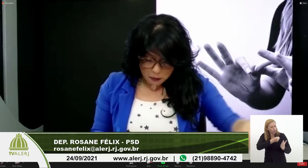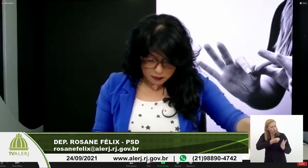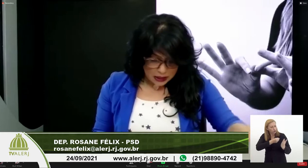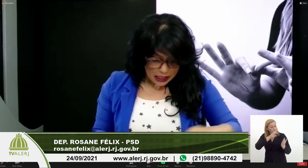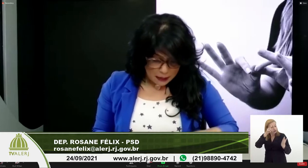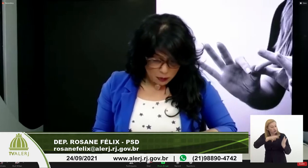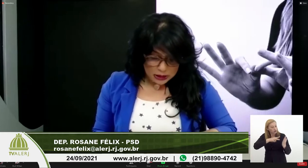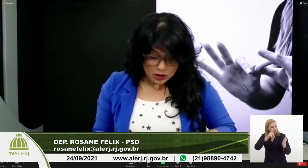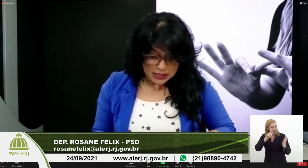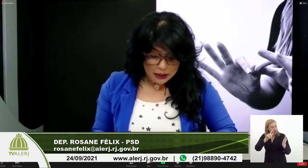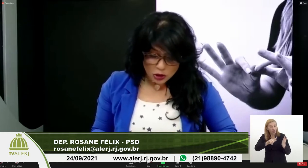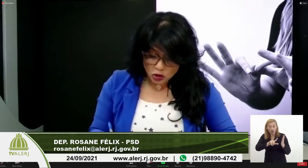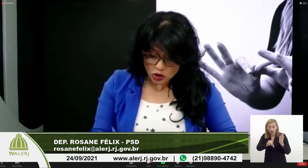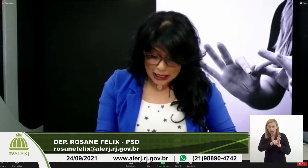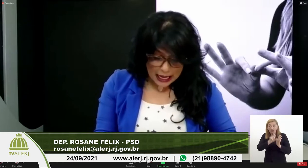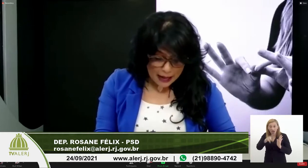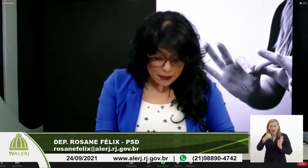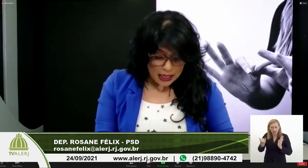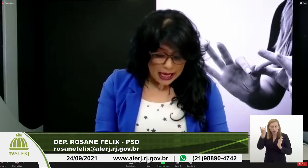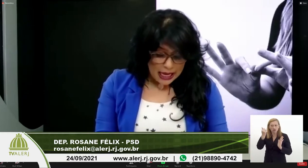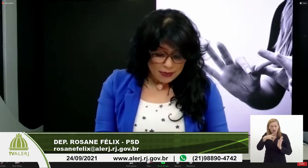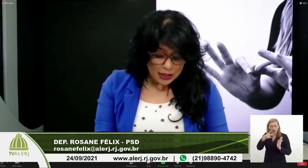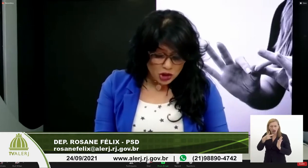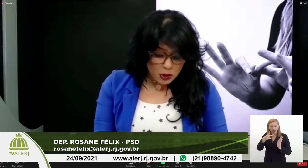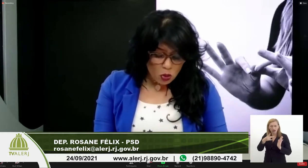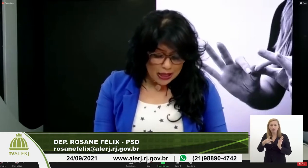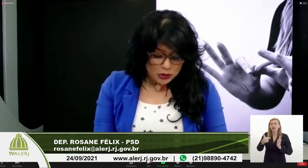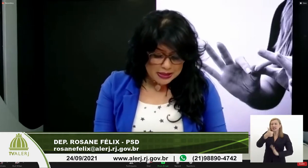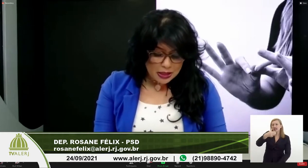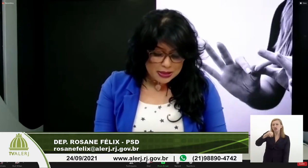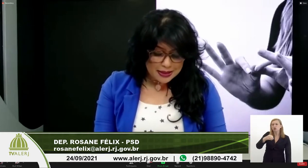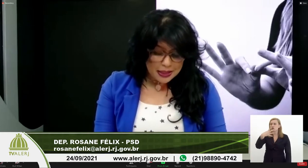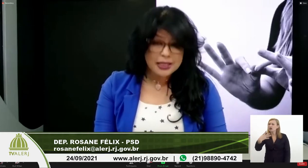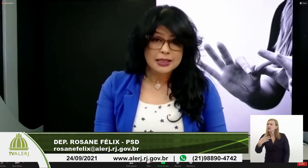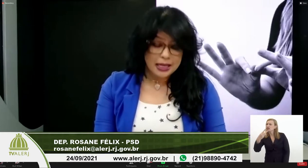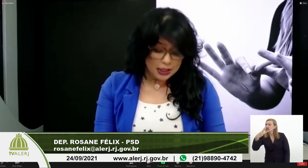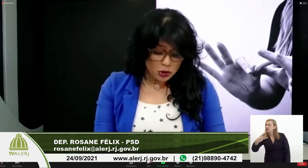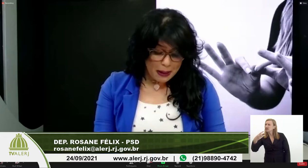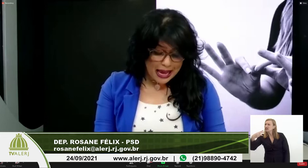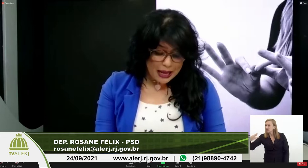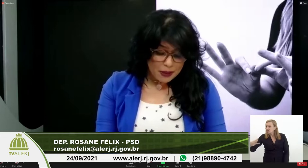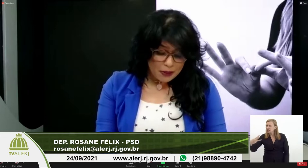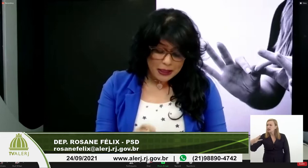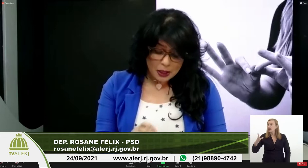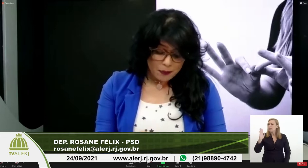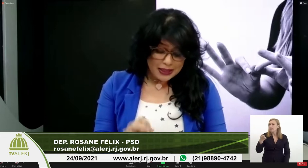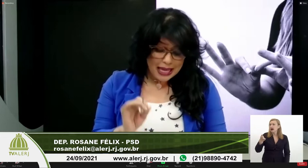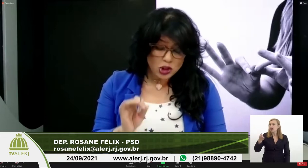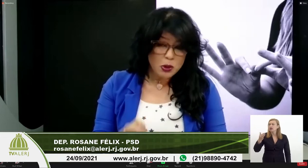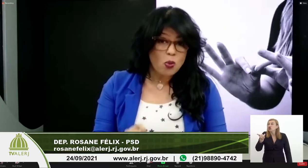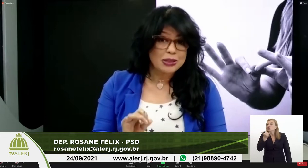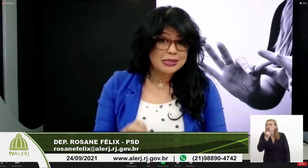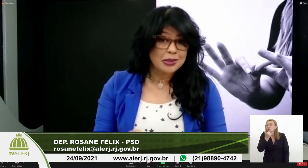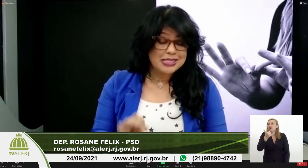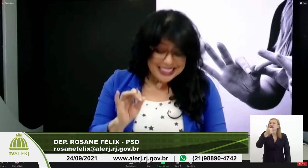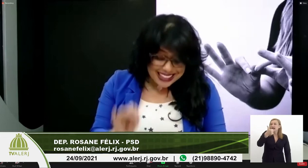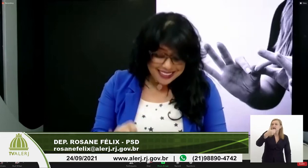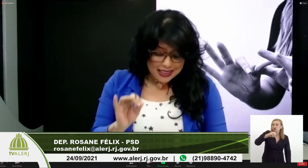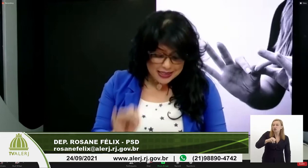federal, é importante sempre a gente destacar, é 10.433 barra, perdão, 10